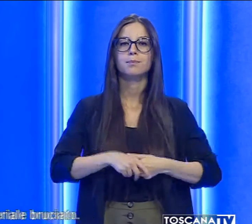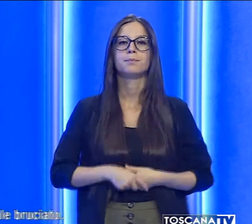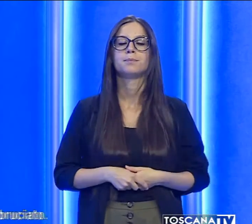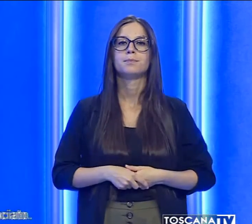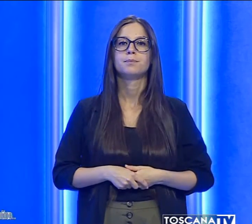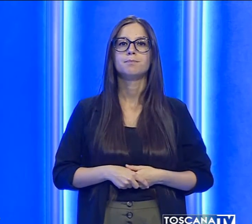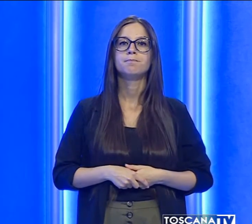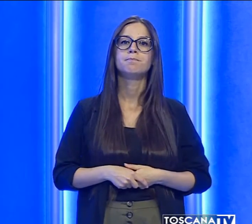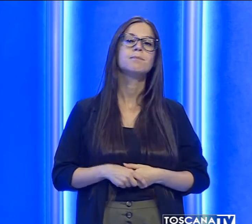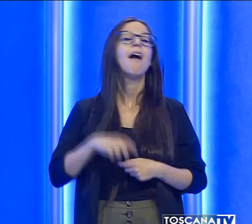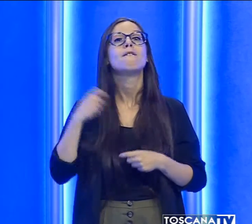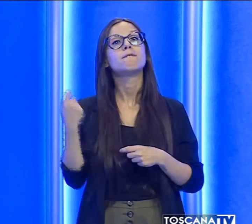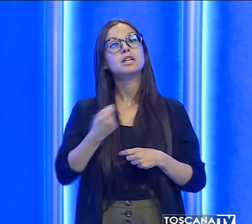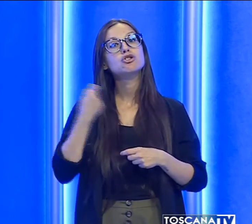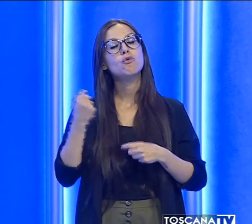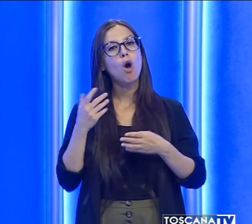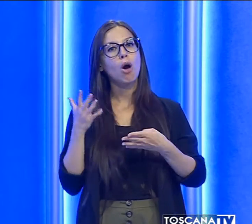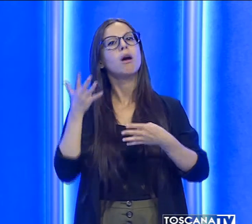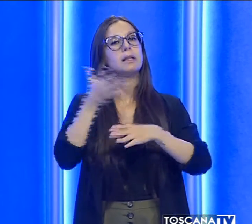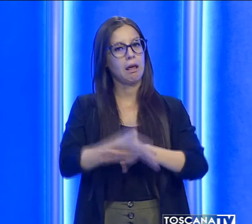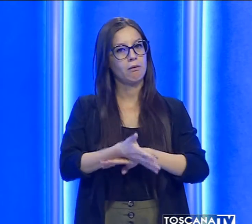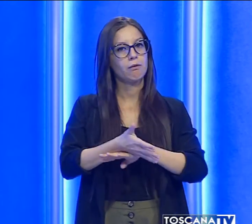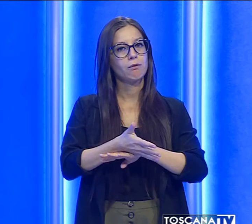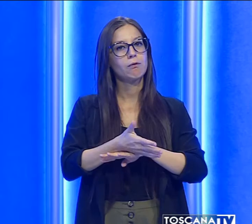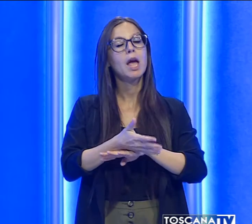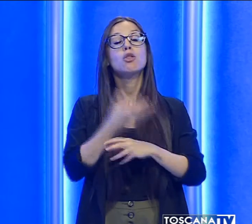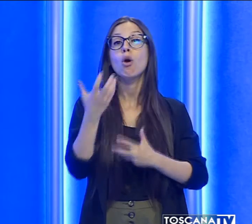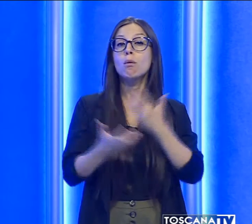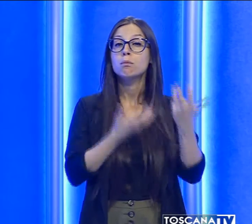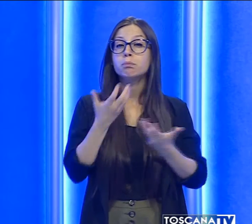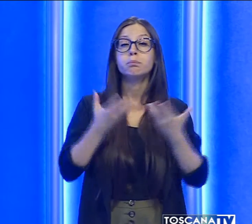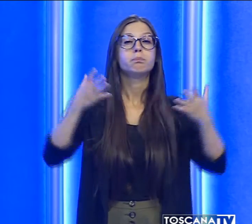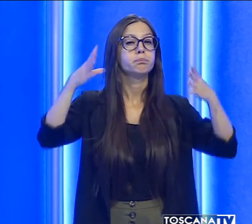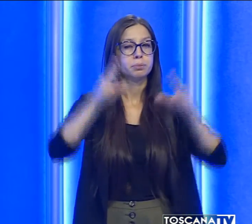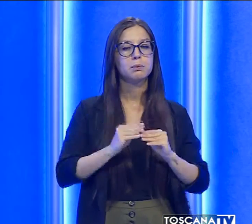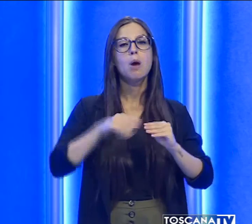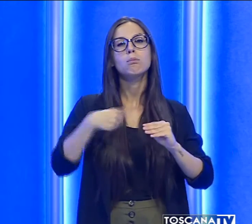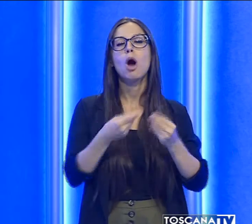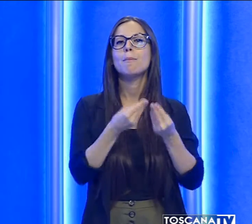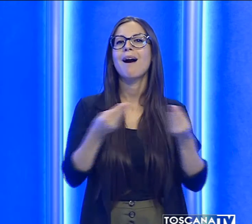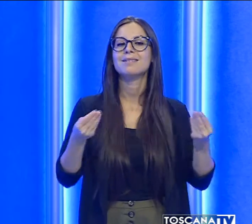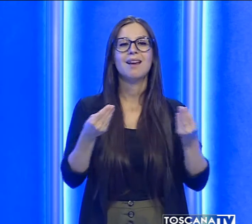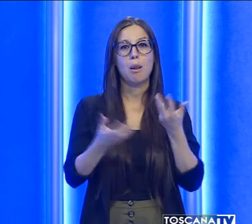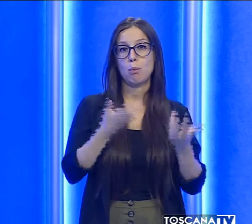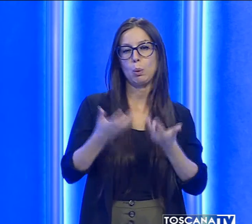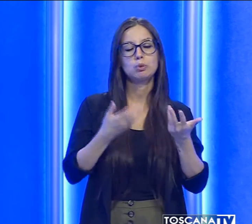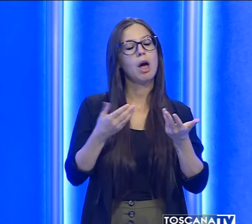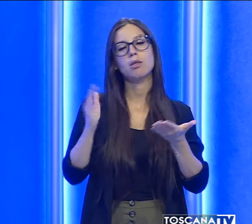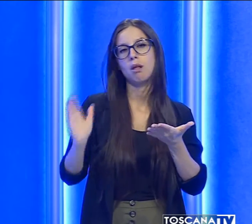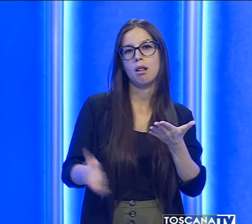Sul posto i vigili del fuoco è che dopo aver spento le fiamme hanno tolto tutto il materiale bruciato.